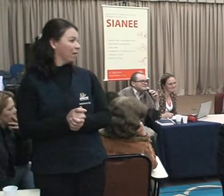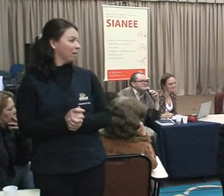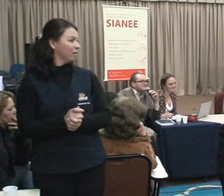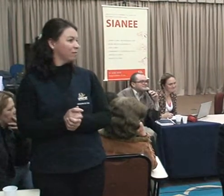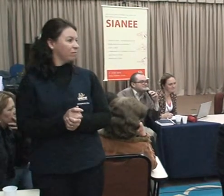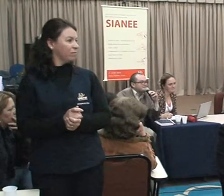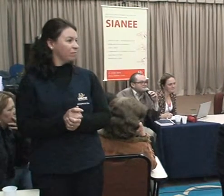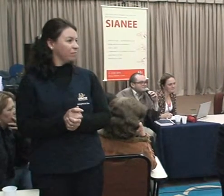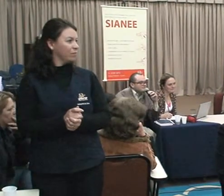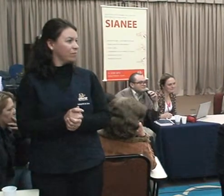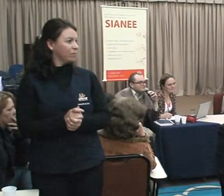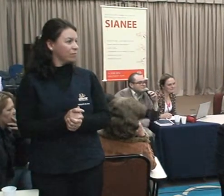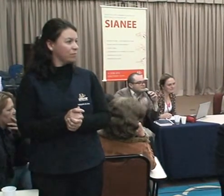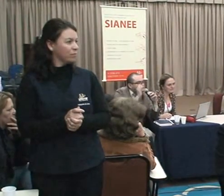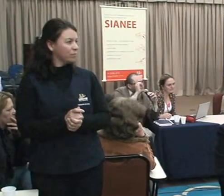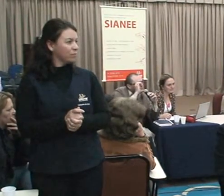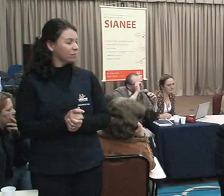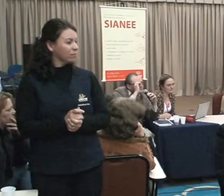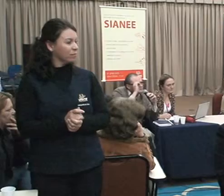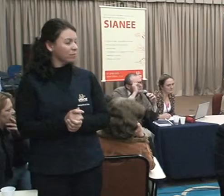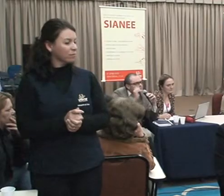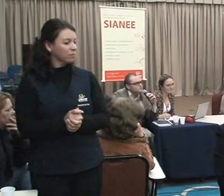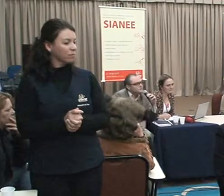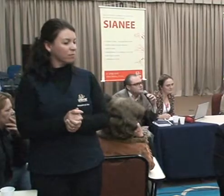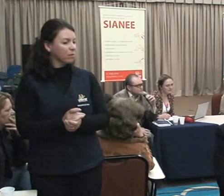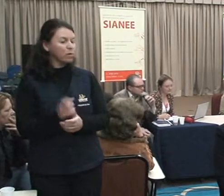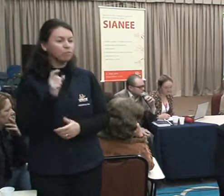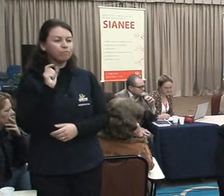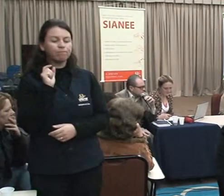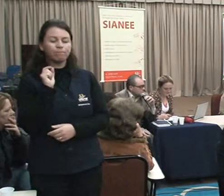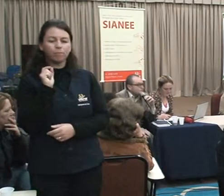O que eu vejo, assim,